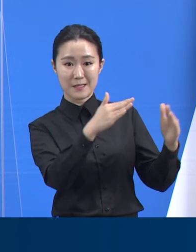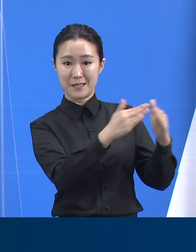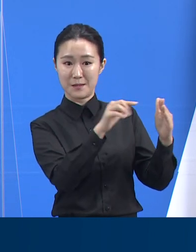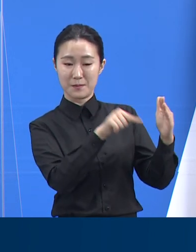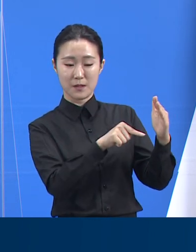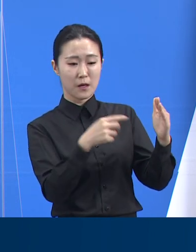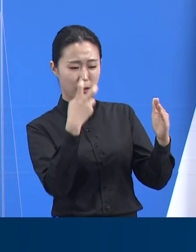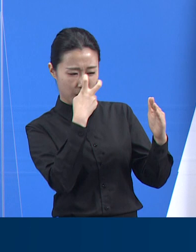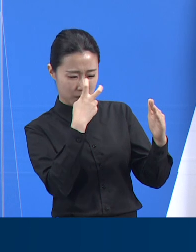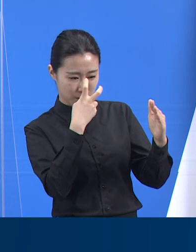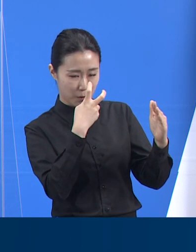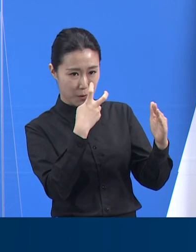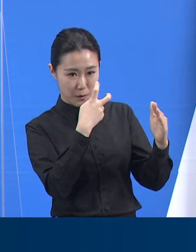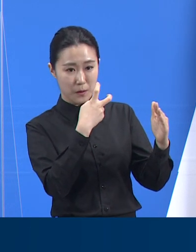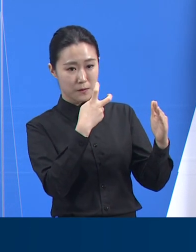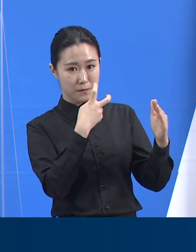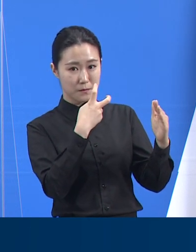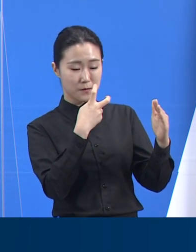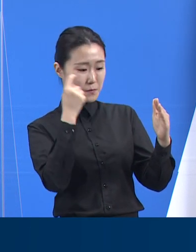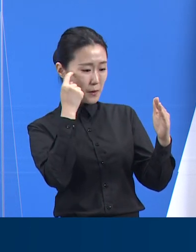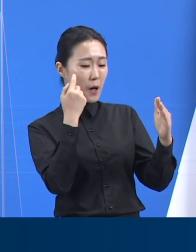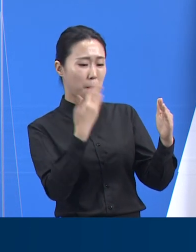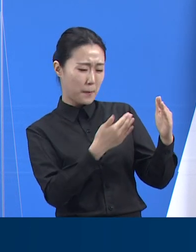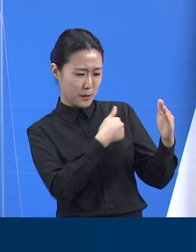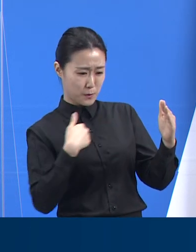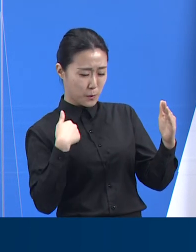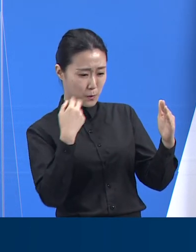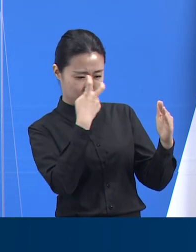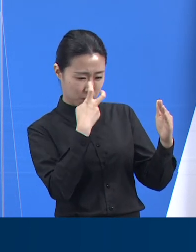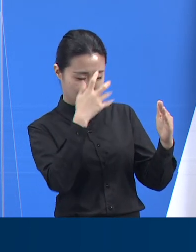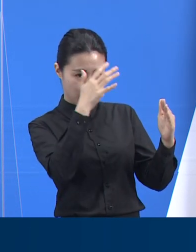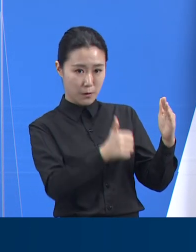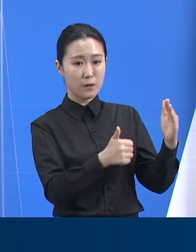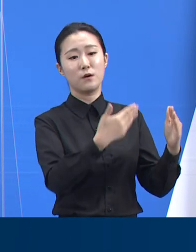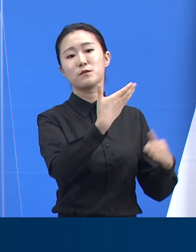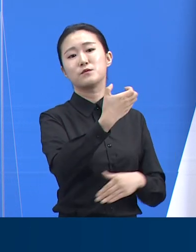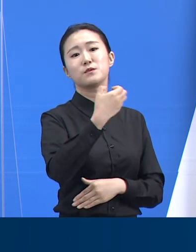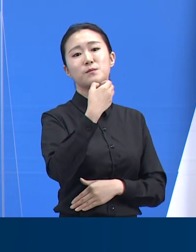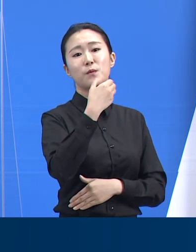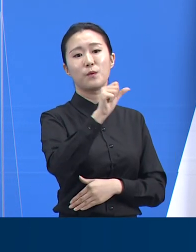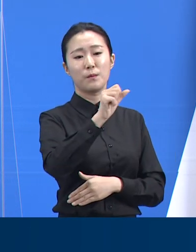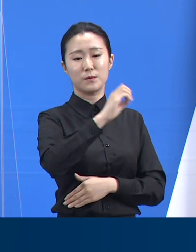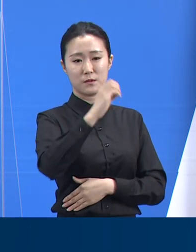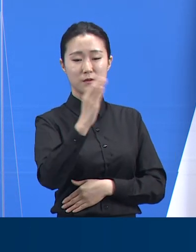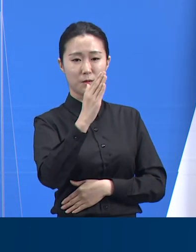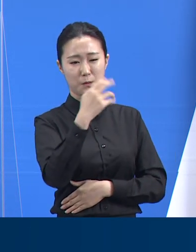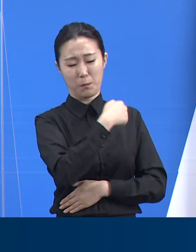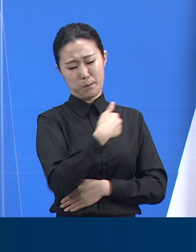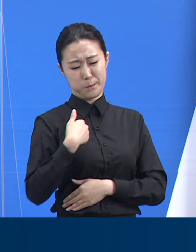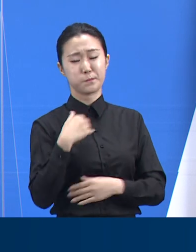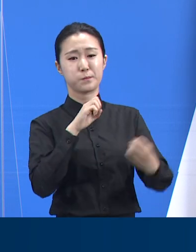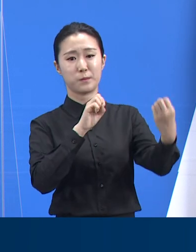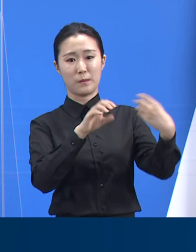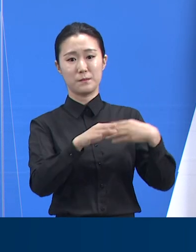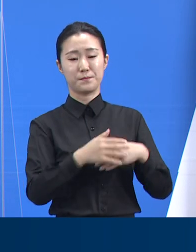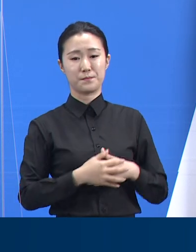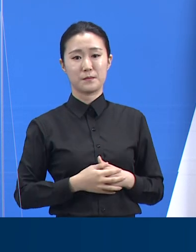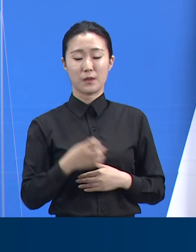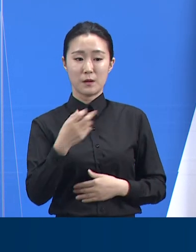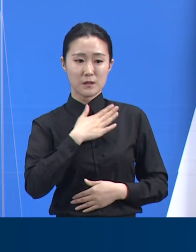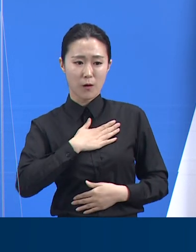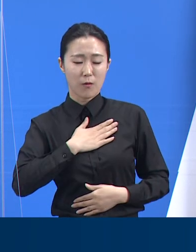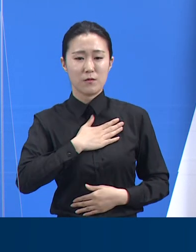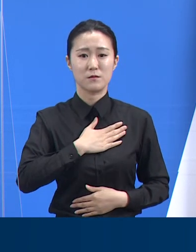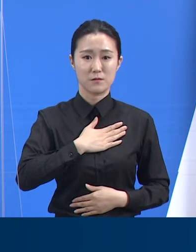기록하였습니다. 특히 자택이라는 안정된 환경과 24시간 콜데기 서비스에 대한 환자 및 보호자의 정서적 심리적